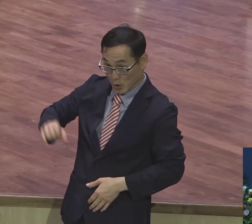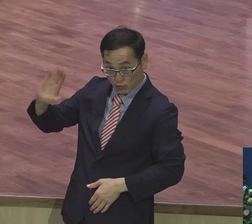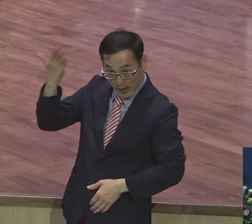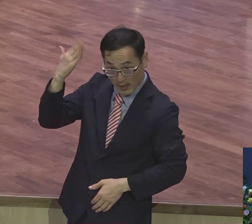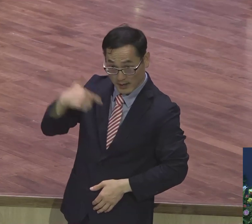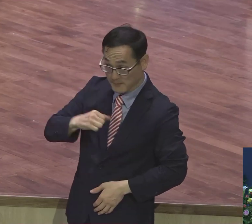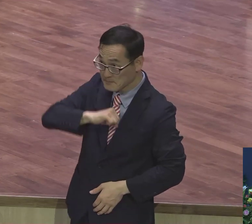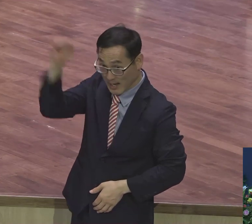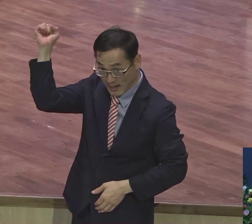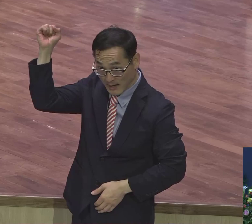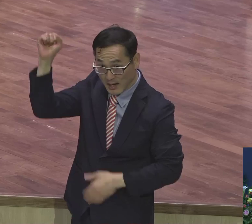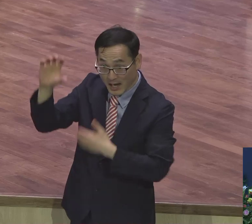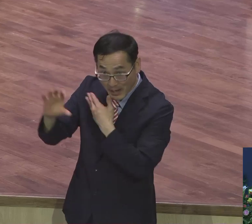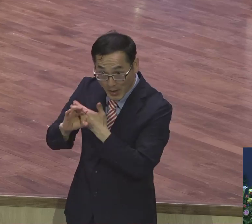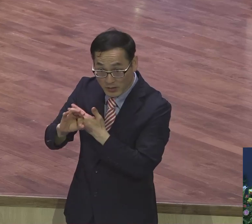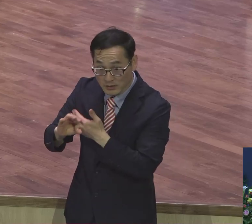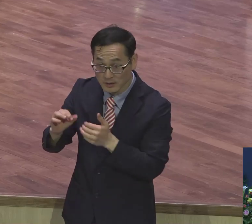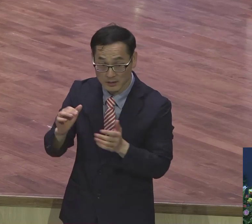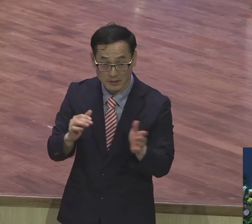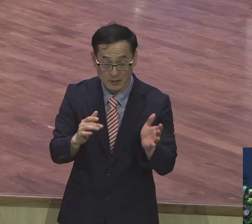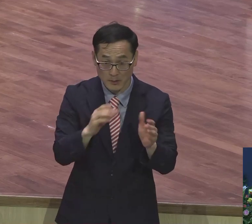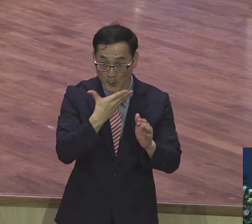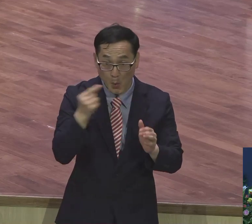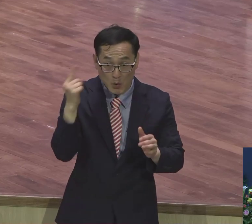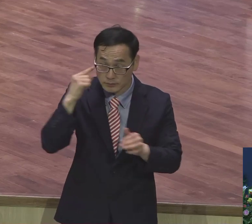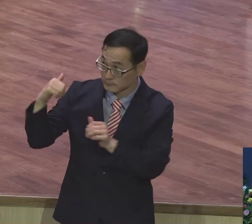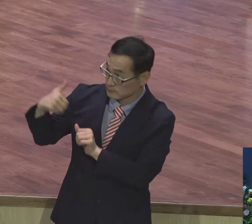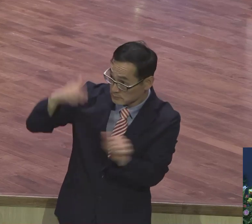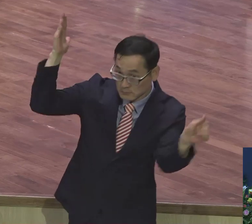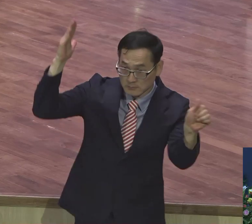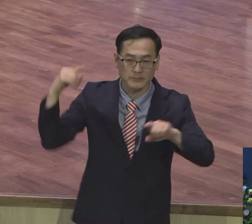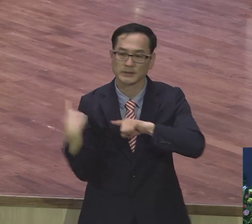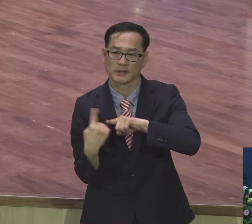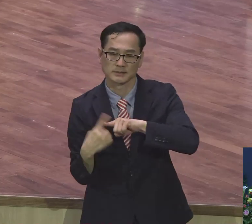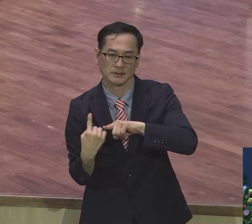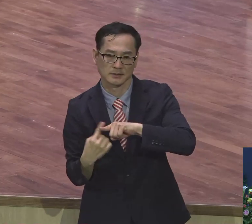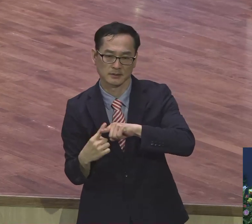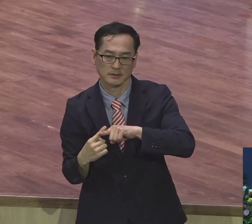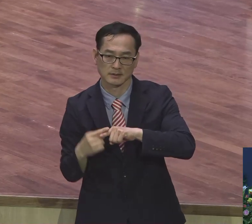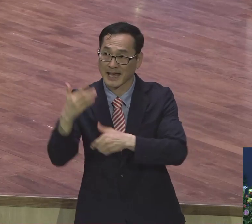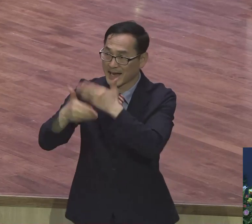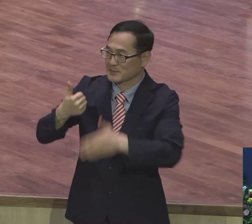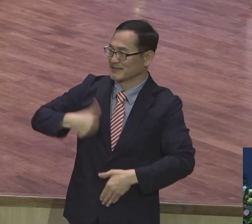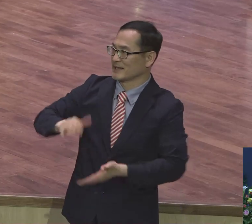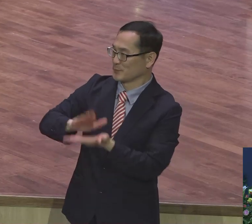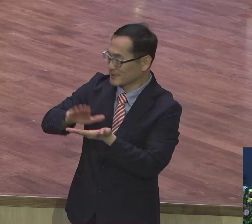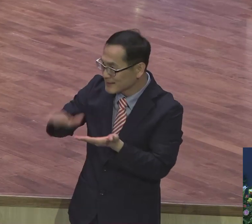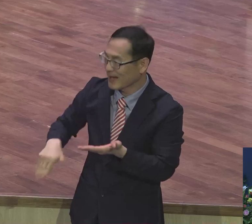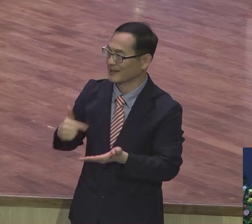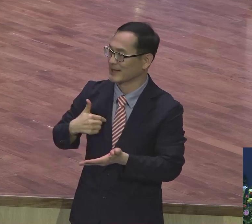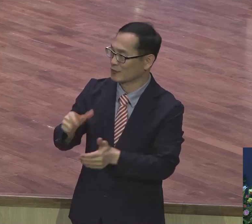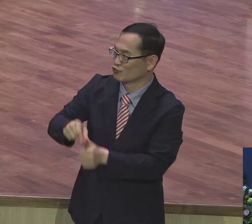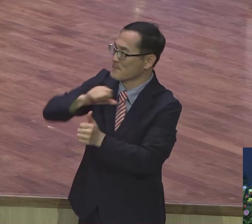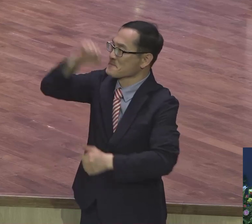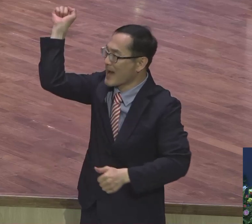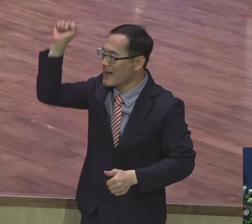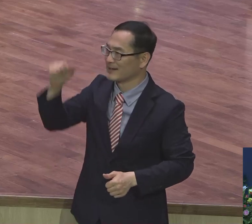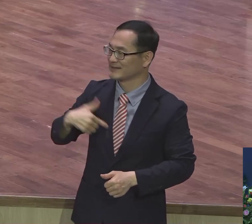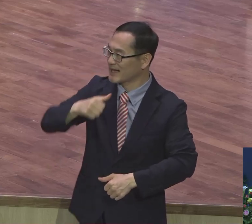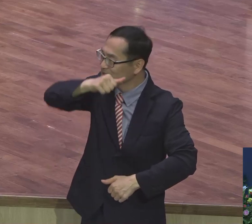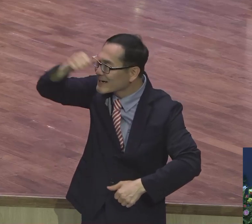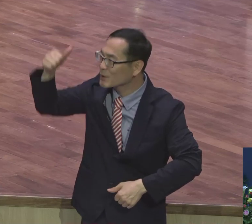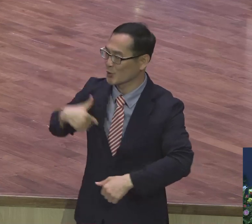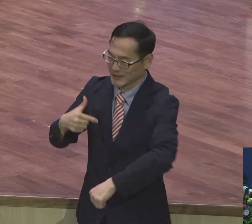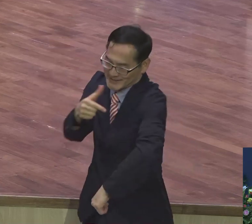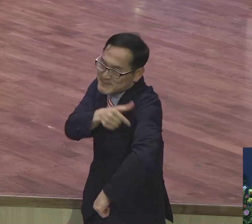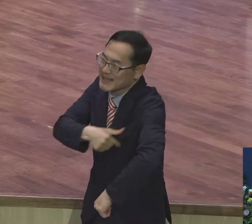보냄을 받은 자예요. 나는 하나님의 자녀입니다. 나 구원 받았습니다. 나 집사님입니다. 나 장로입니다.